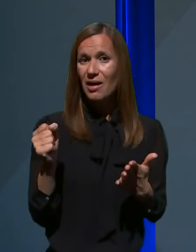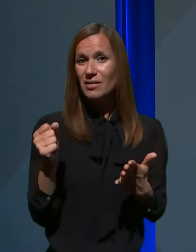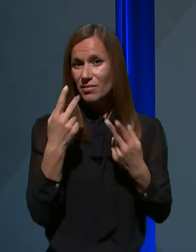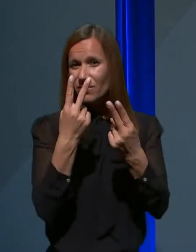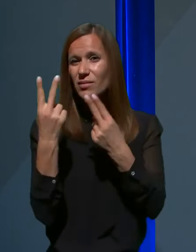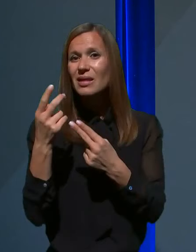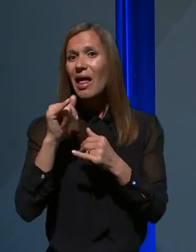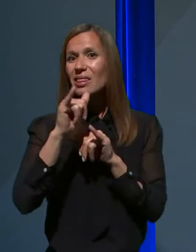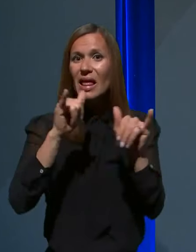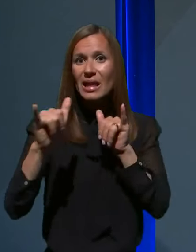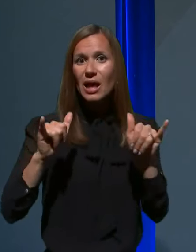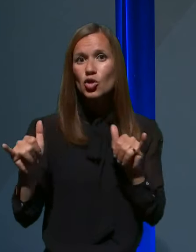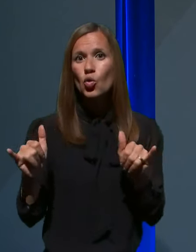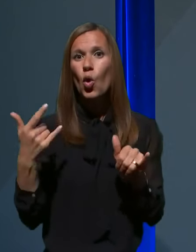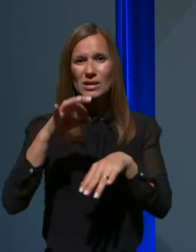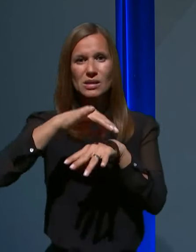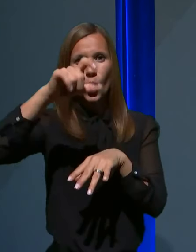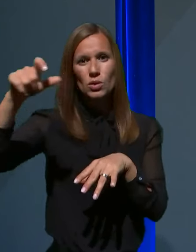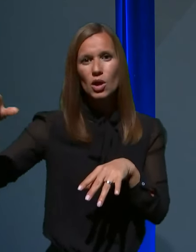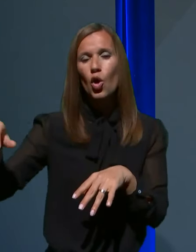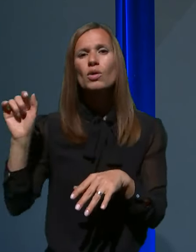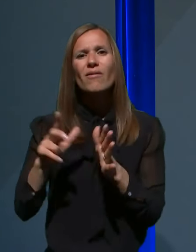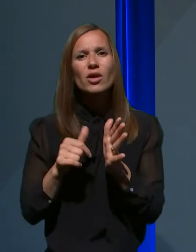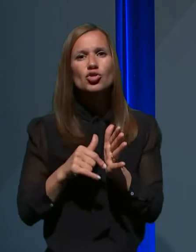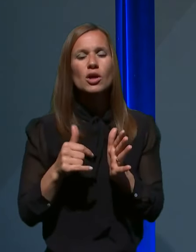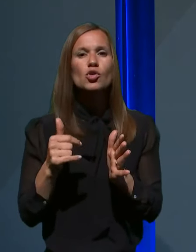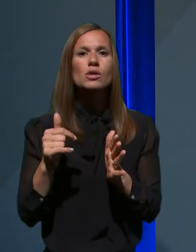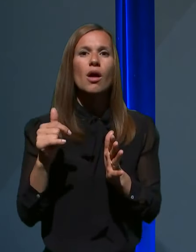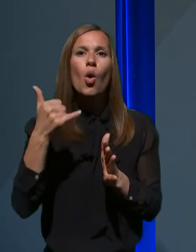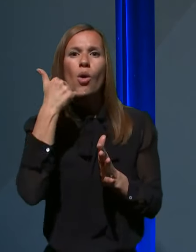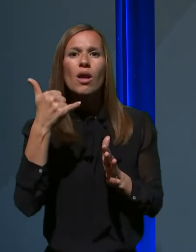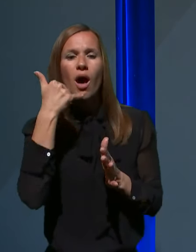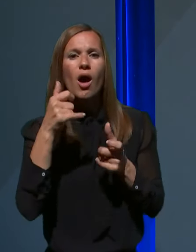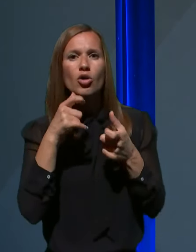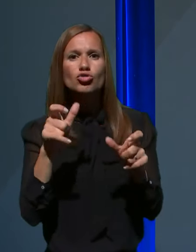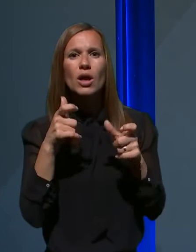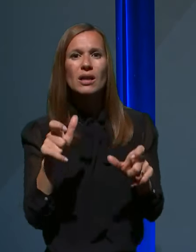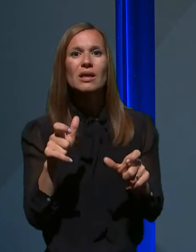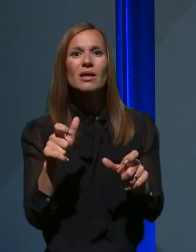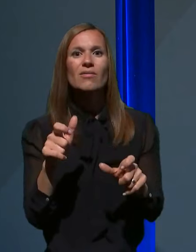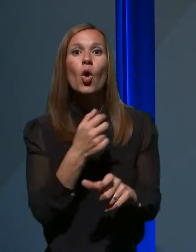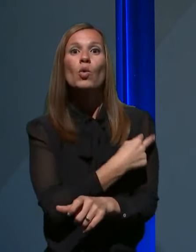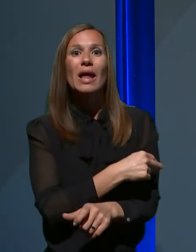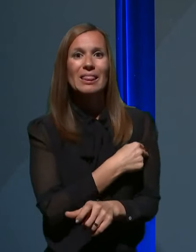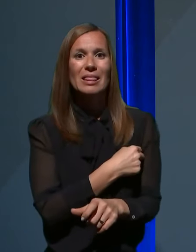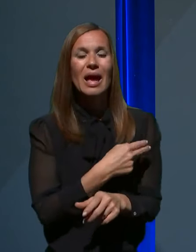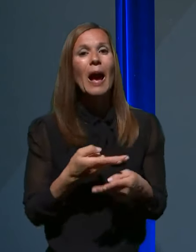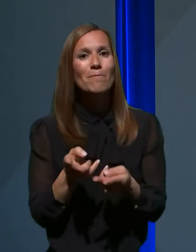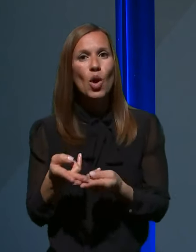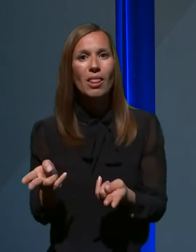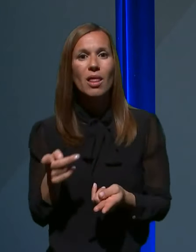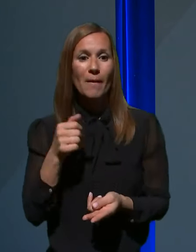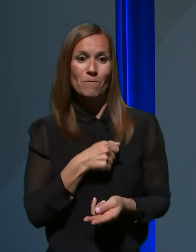kolegov, da so se pogosto oglašali v njihovih urgentnih ambulantah bovniki, ki